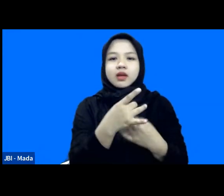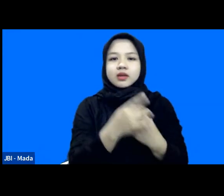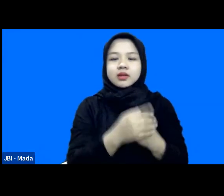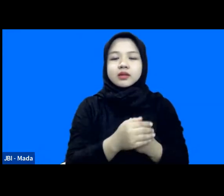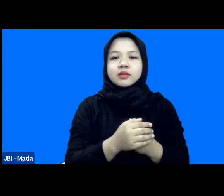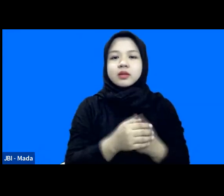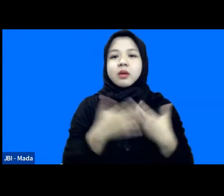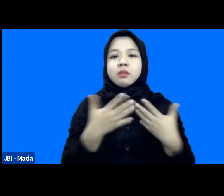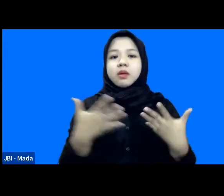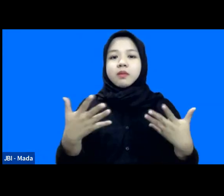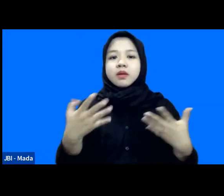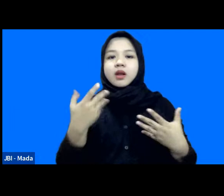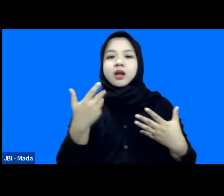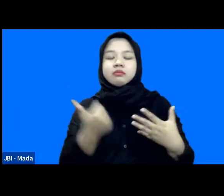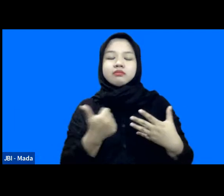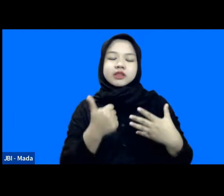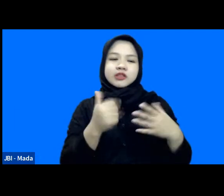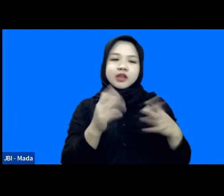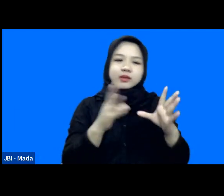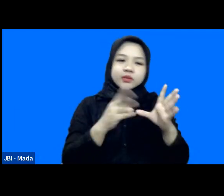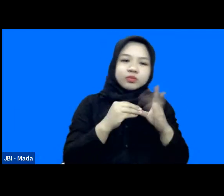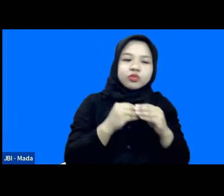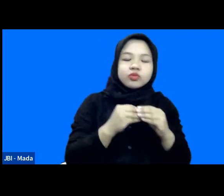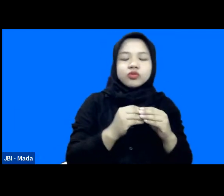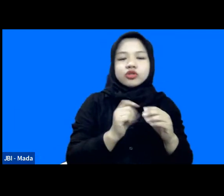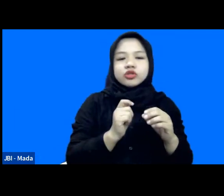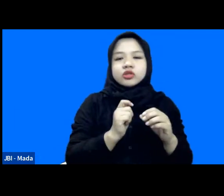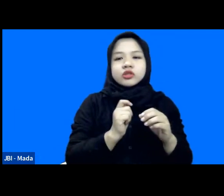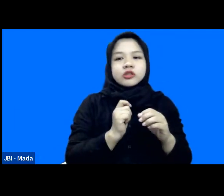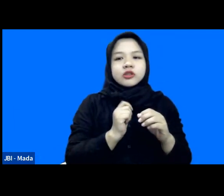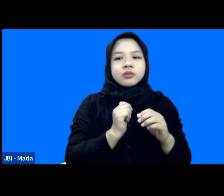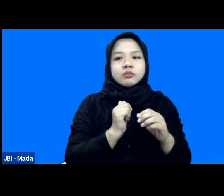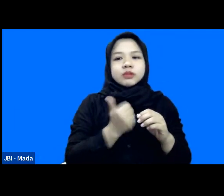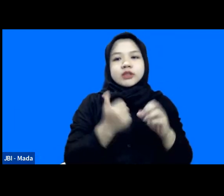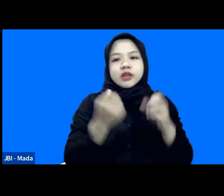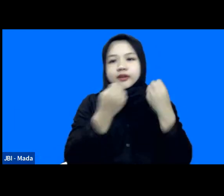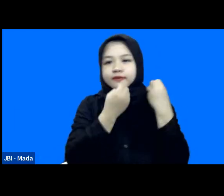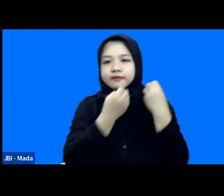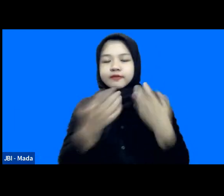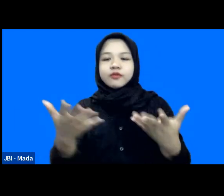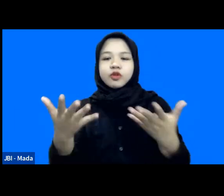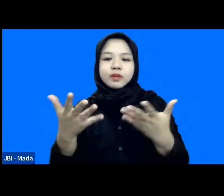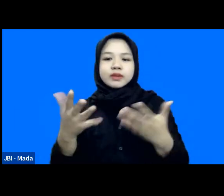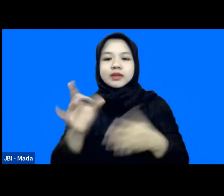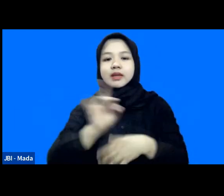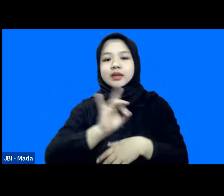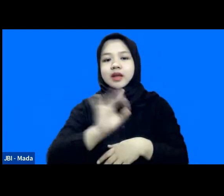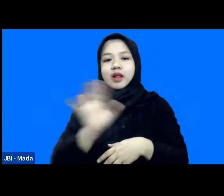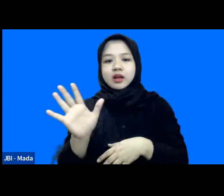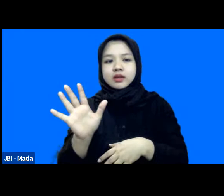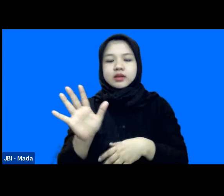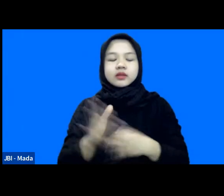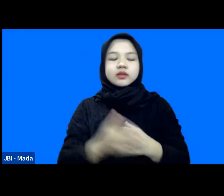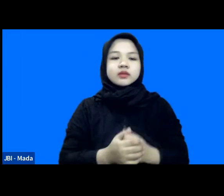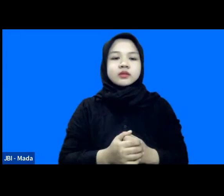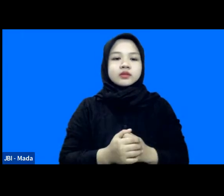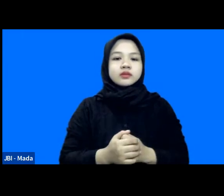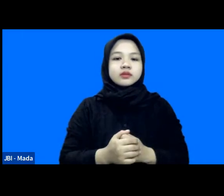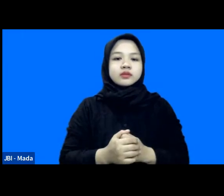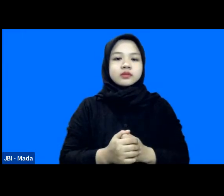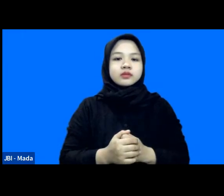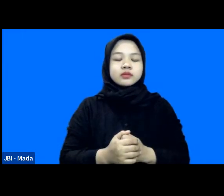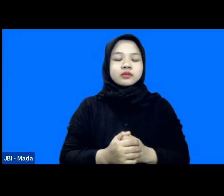bagaimana itu bisa dikemas dan juga untuk diinformasikan ke yang lain gitu di